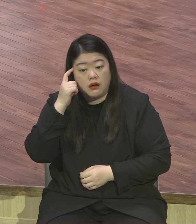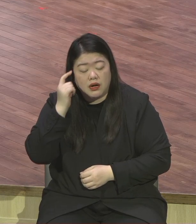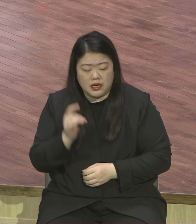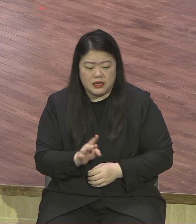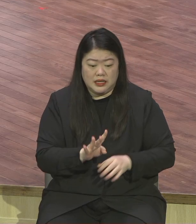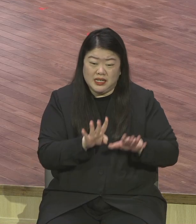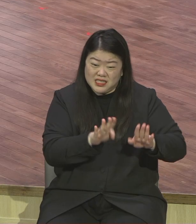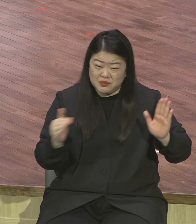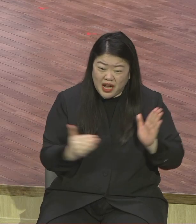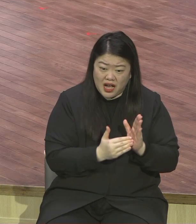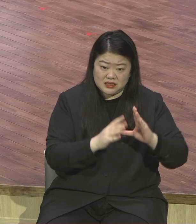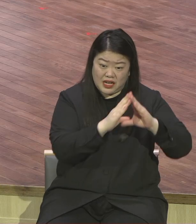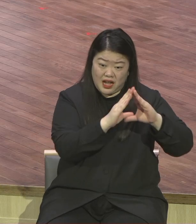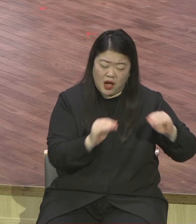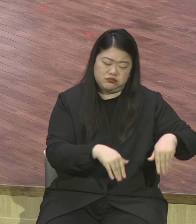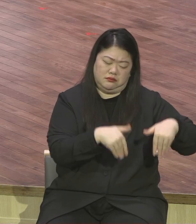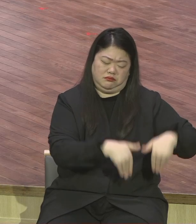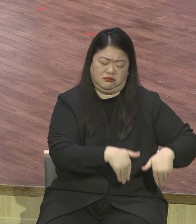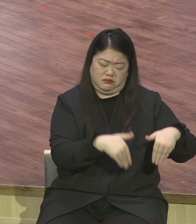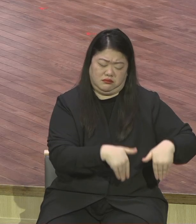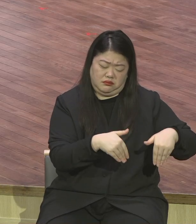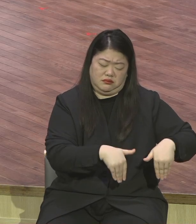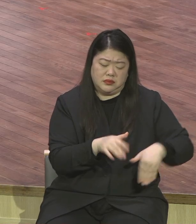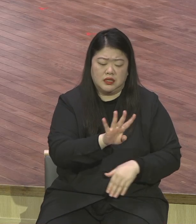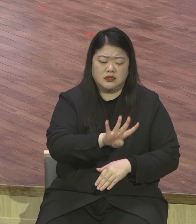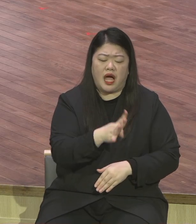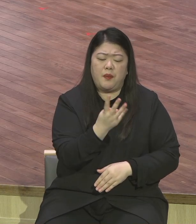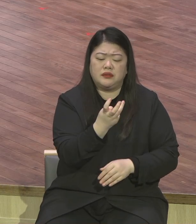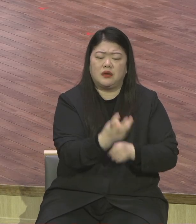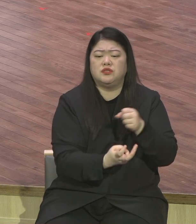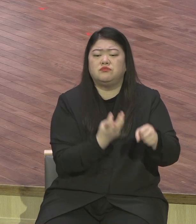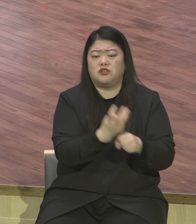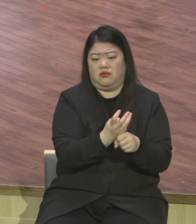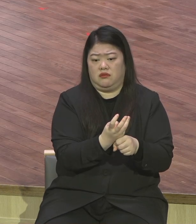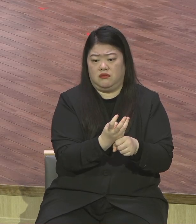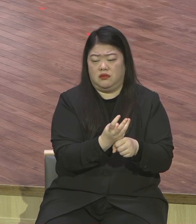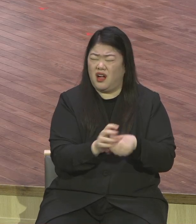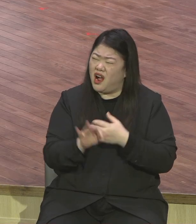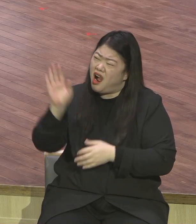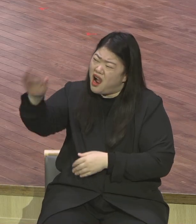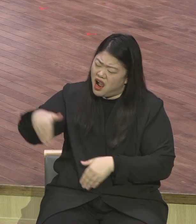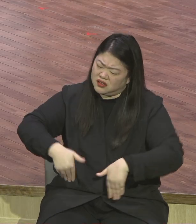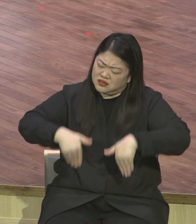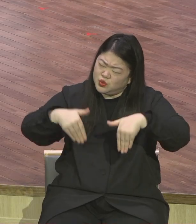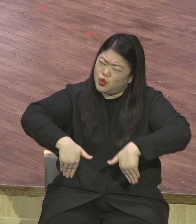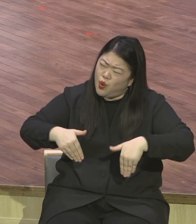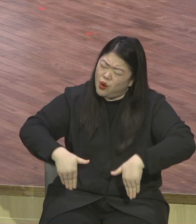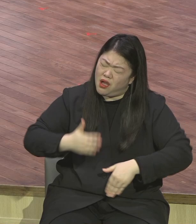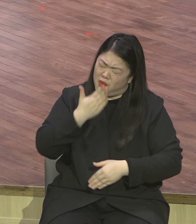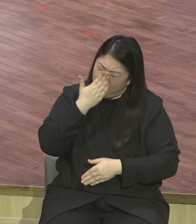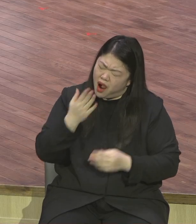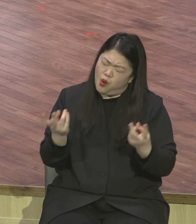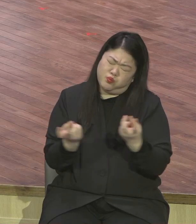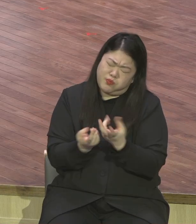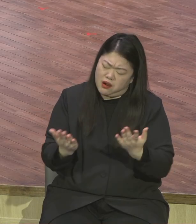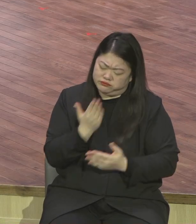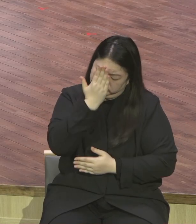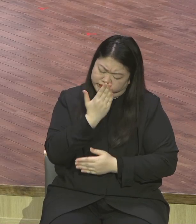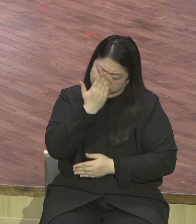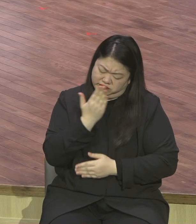노예생활을 하고 있었는데 무슨 높을 게 뭐가 있습니까 아닙니다 영적 상태를 말합니다 사람이 가난하다고